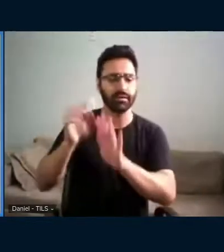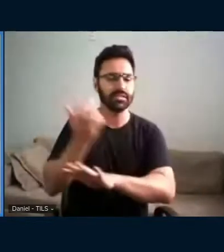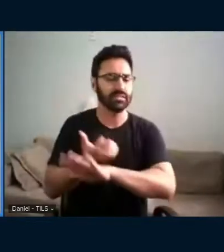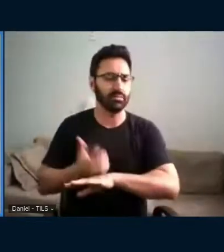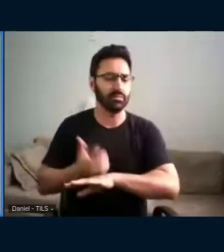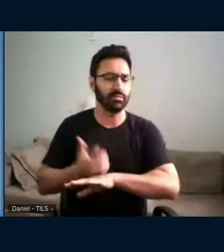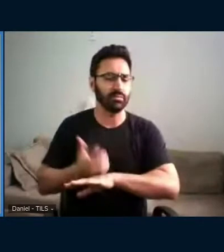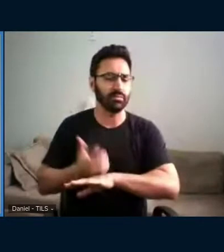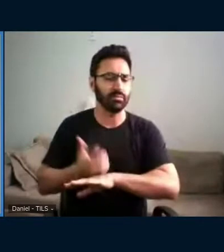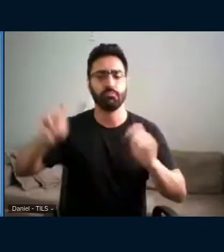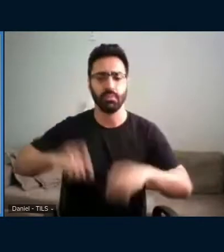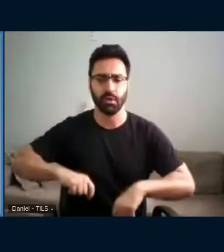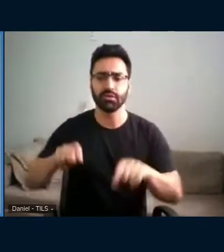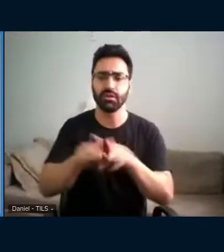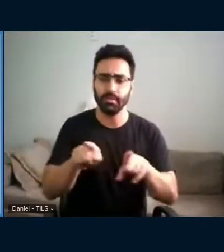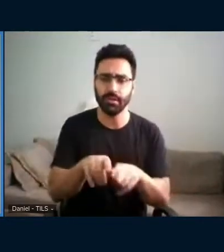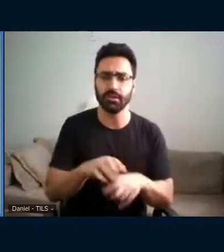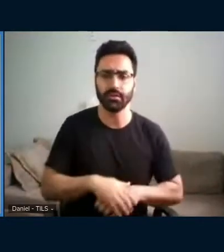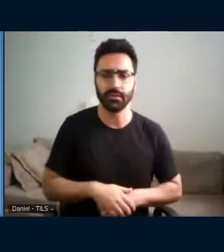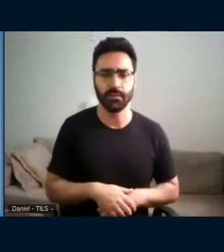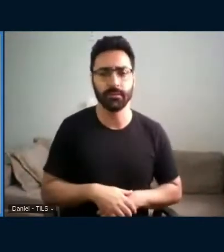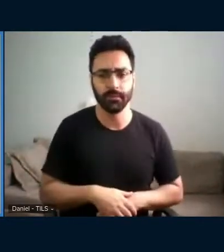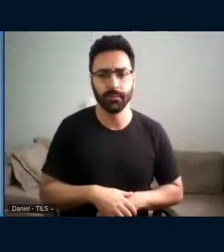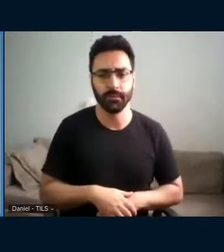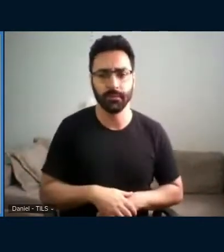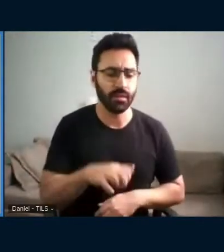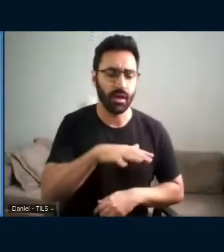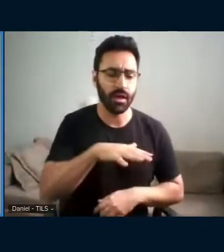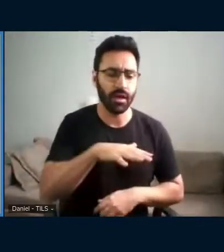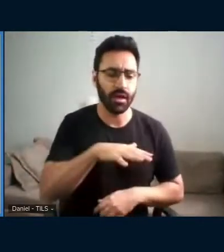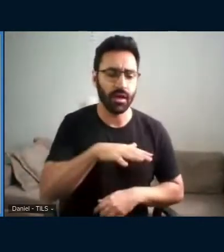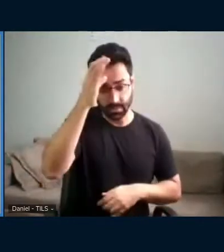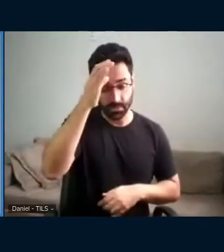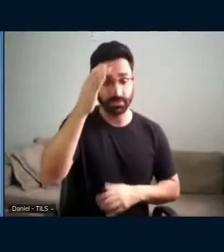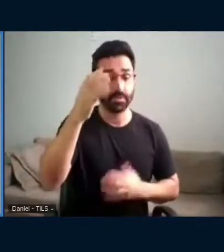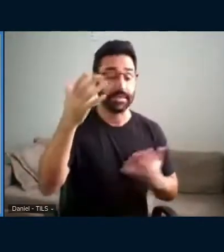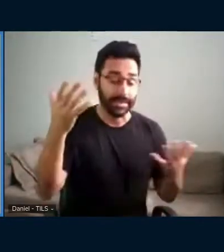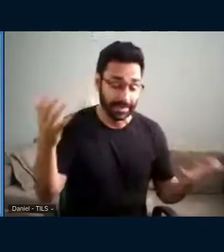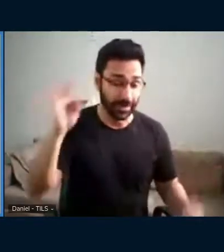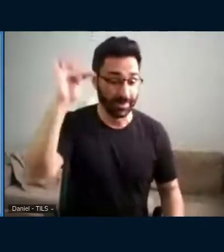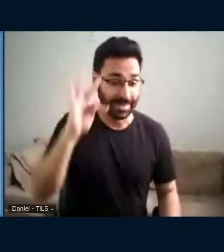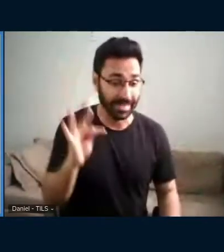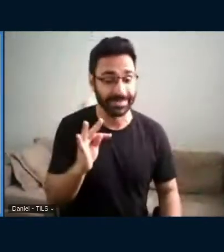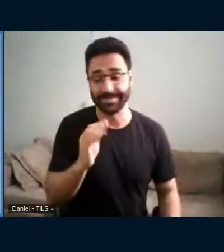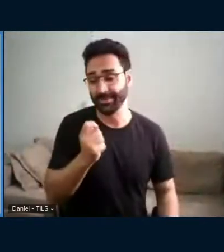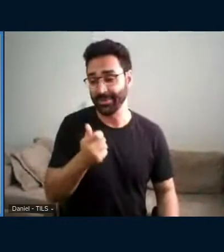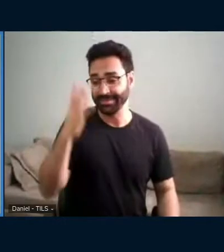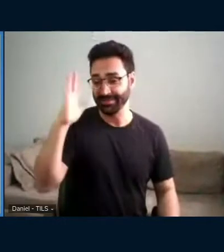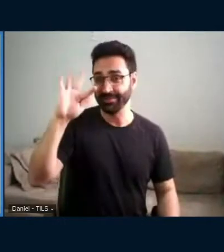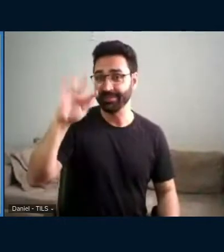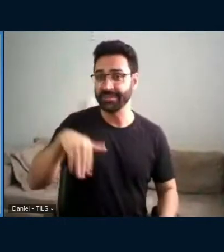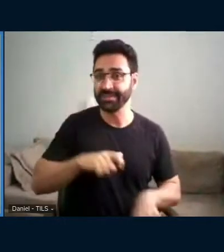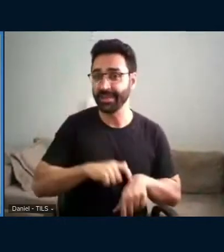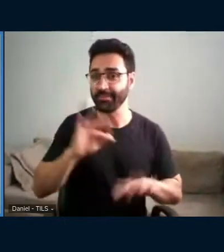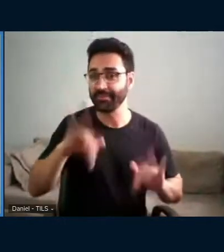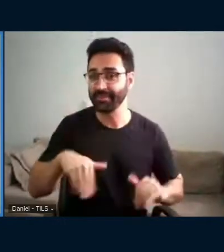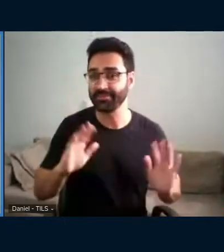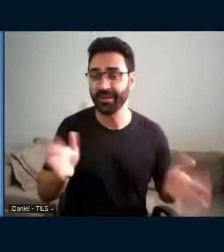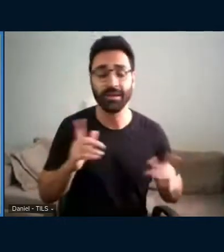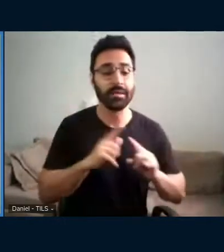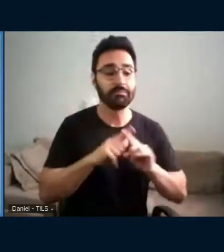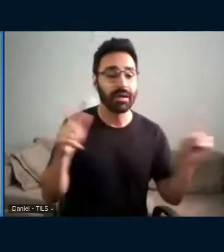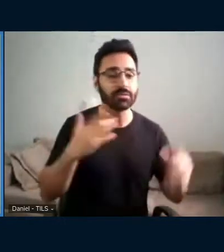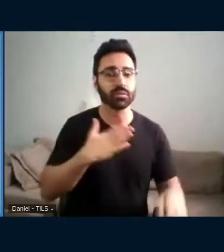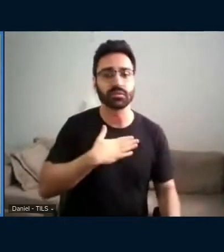formas de conhecer e formas de conhecimento, tá? Então, Tati, eu estou terminando a minha fala aqui, meu tempo está se esgotando, mas assim, eu gostaria